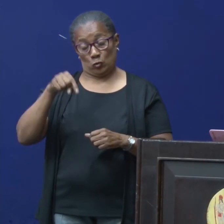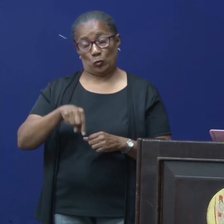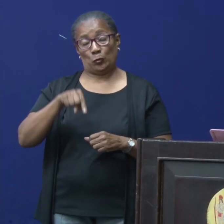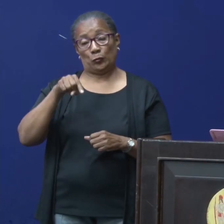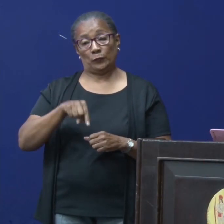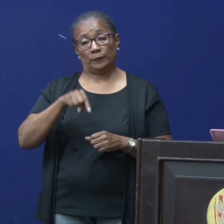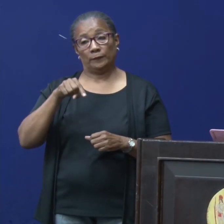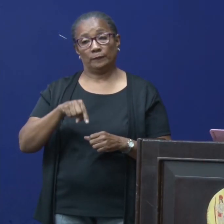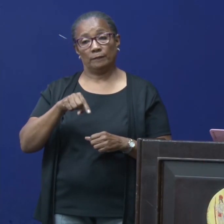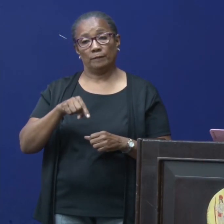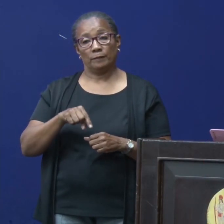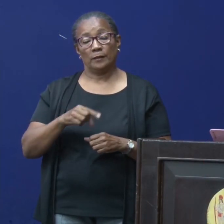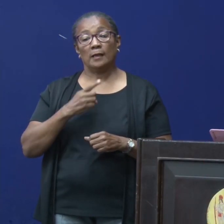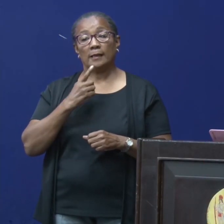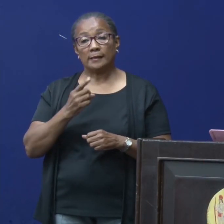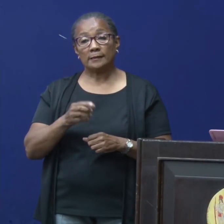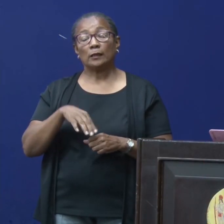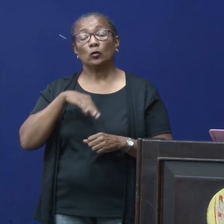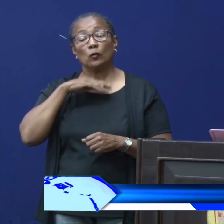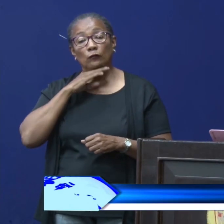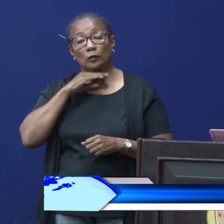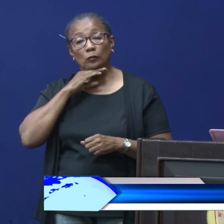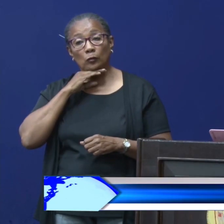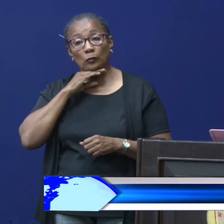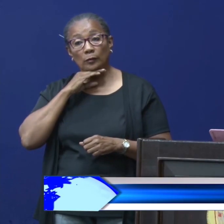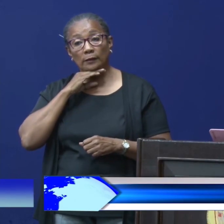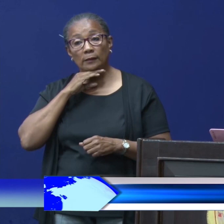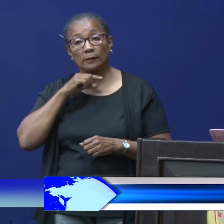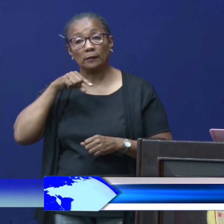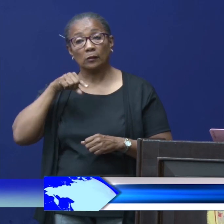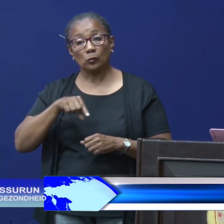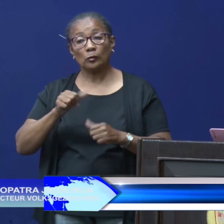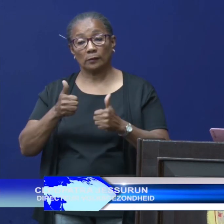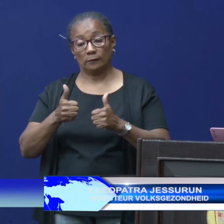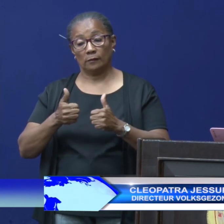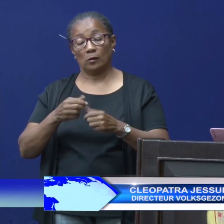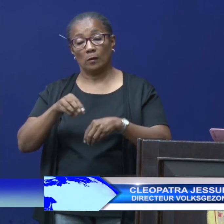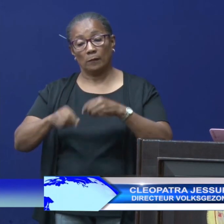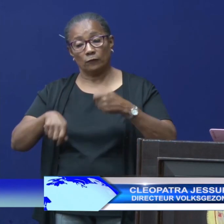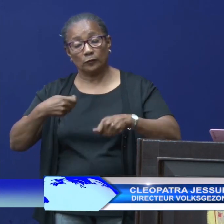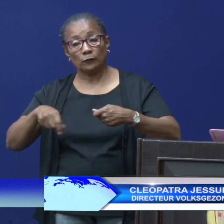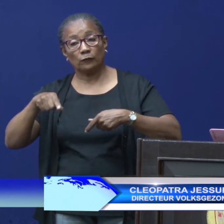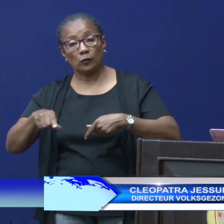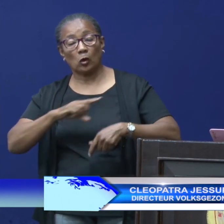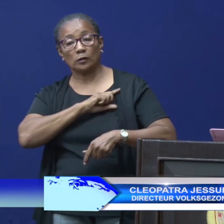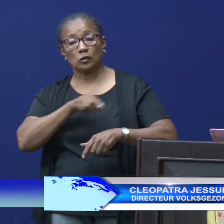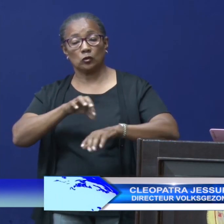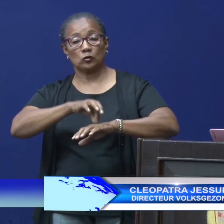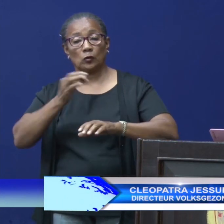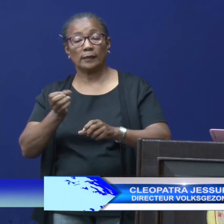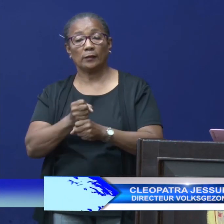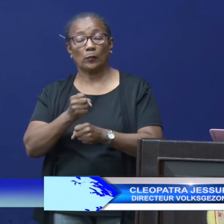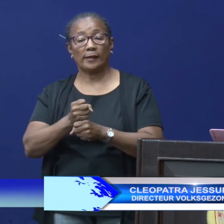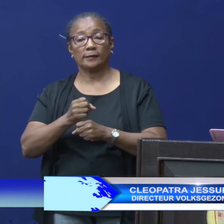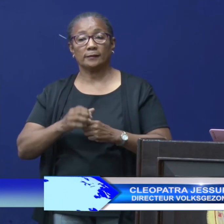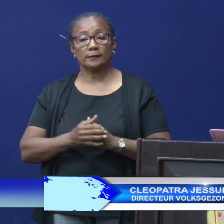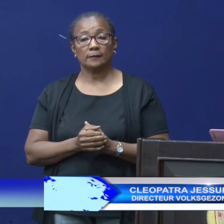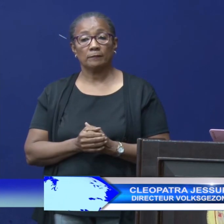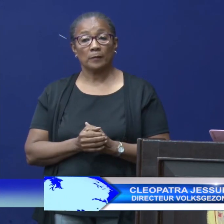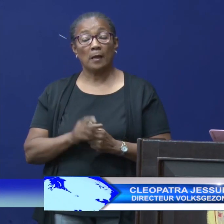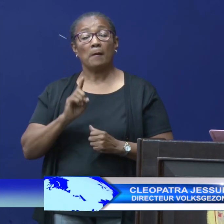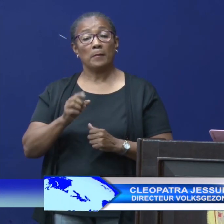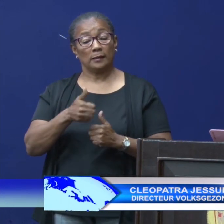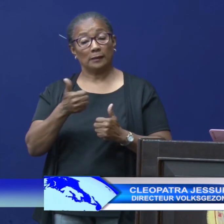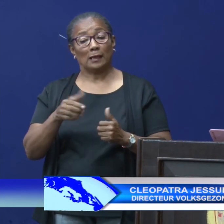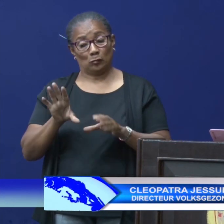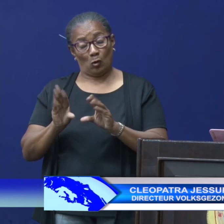Momenteel is er voldoende personal protective equipment voor onze gezondheidswerkers. Maar